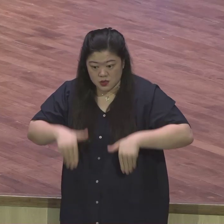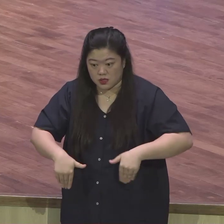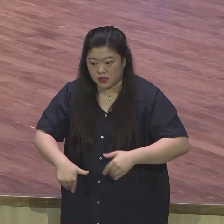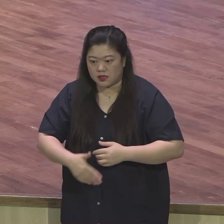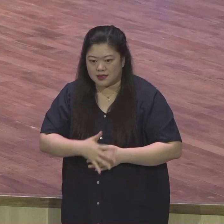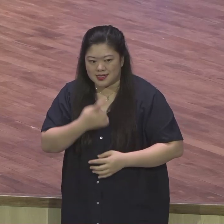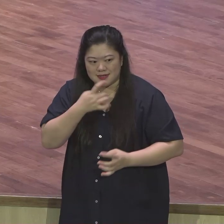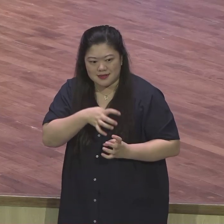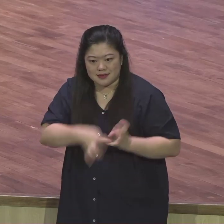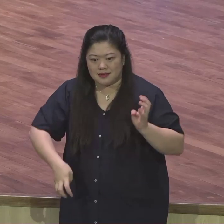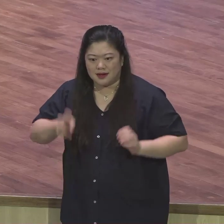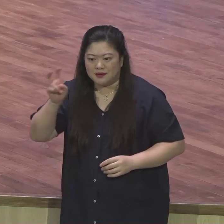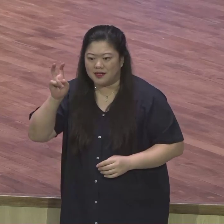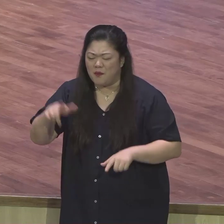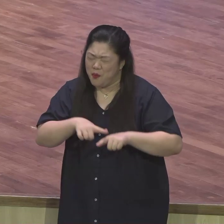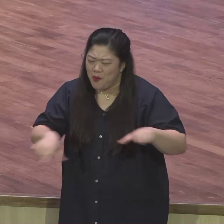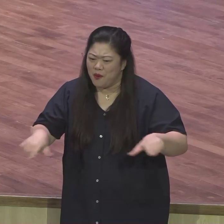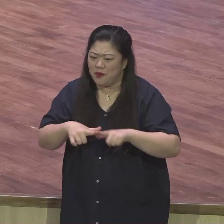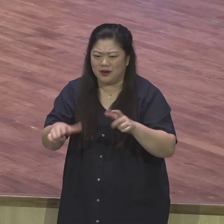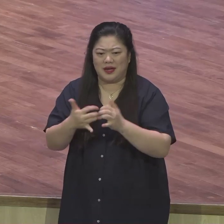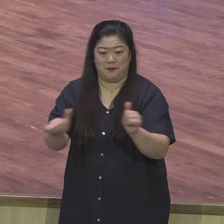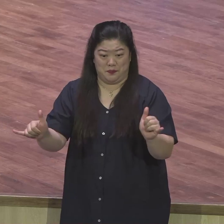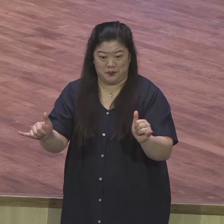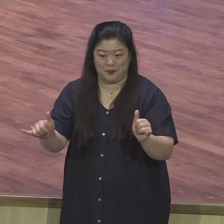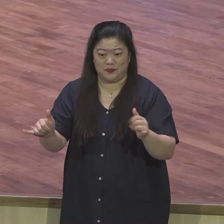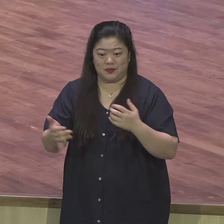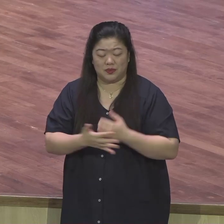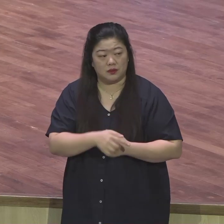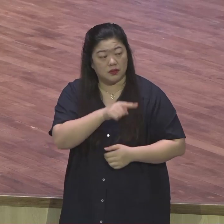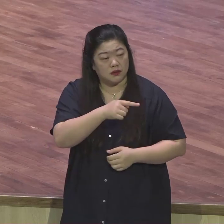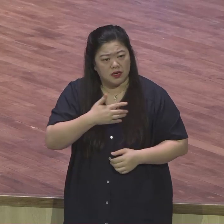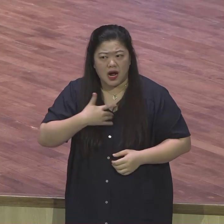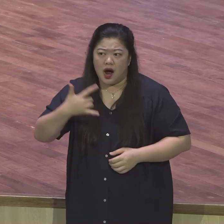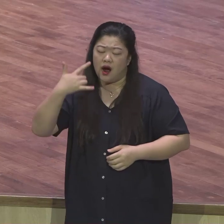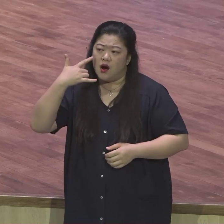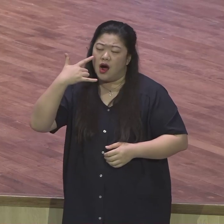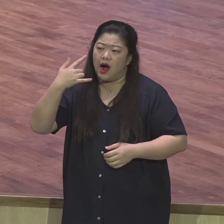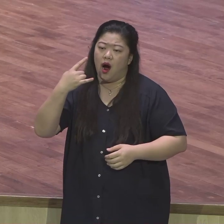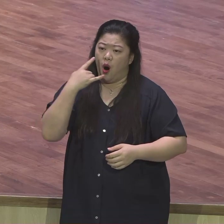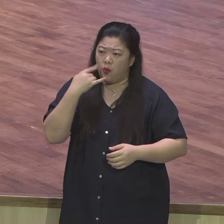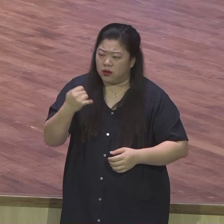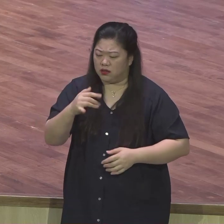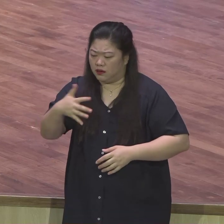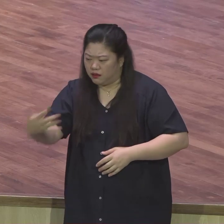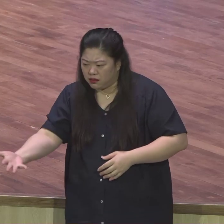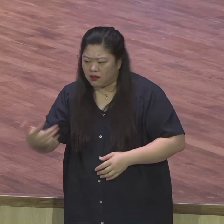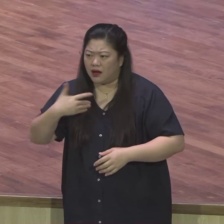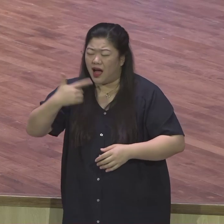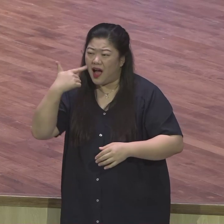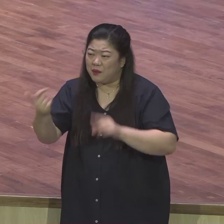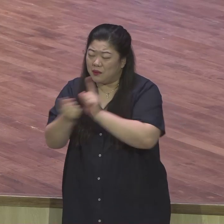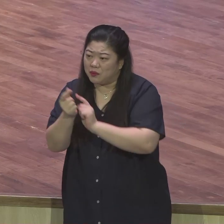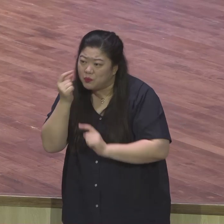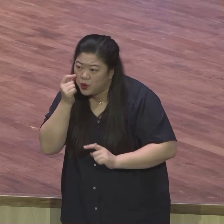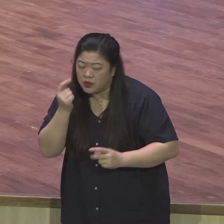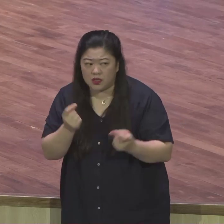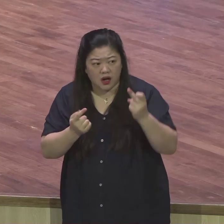그야말로 생가족과 생이별을 하게 만들었던 이 형들 그야말로 온갖